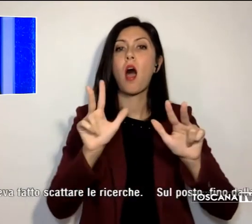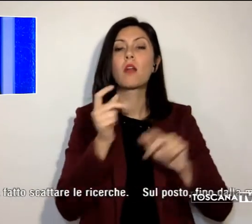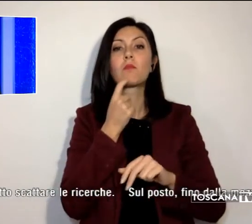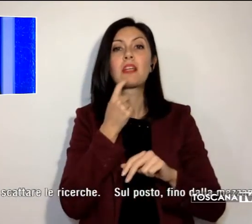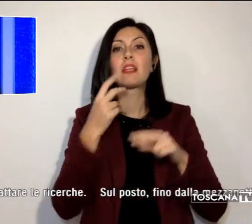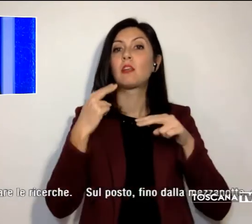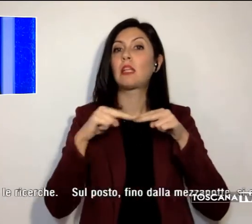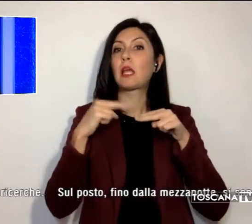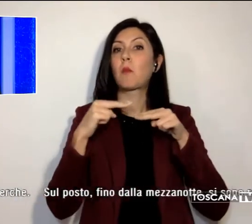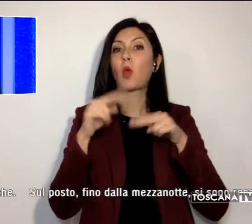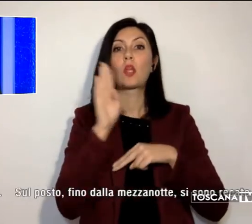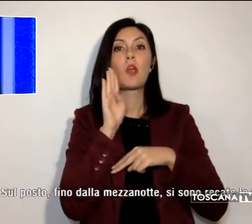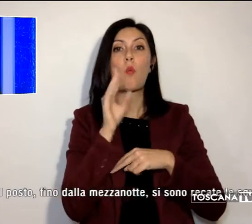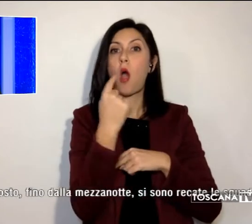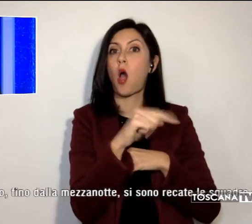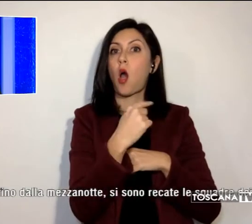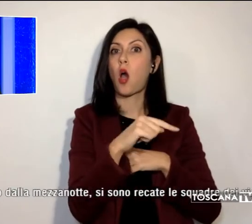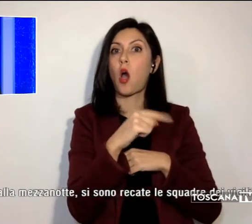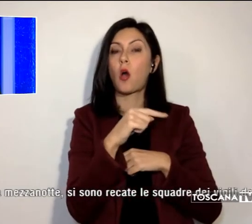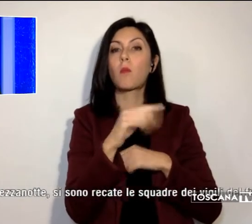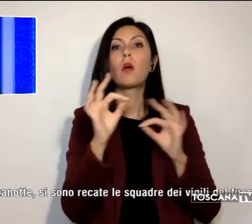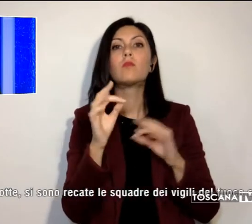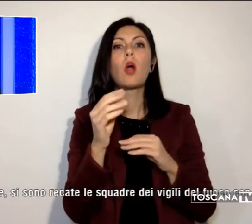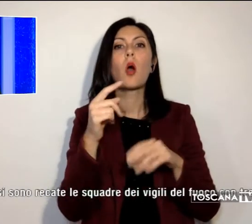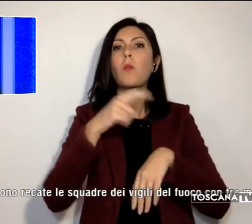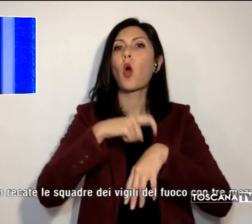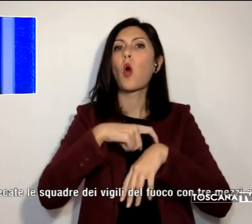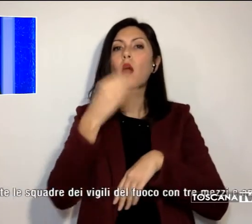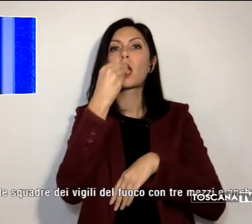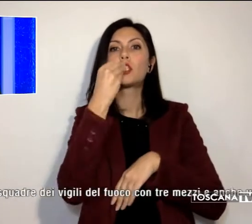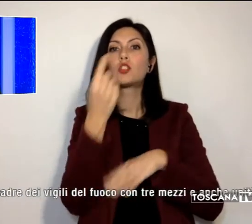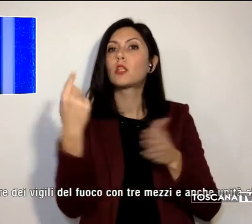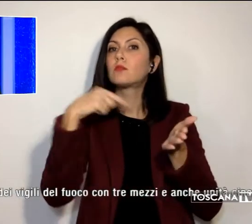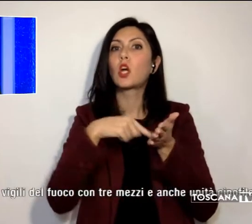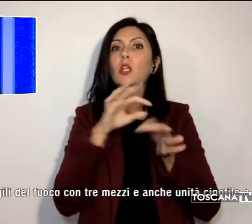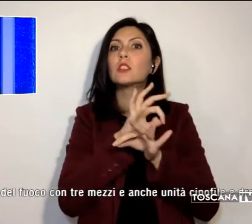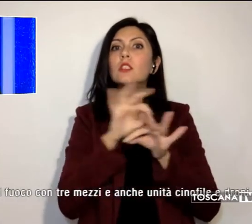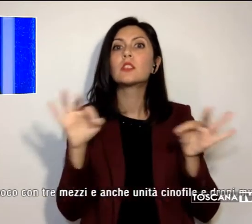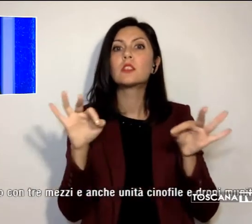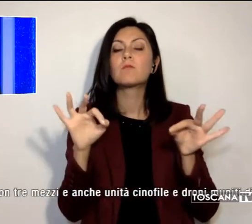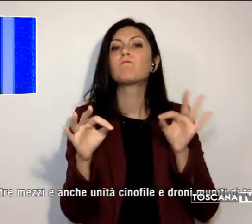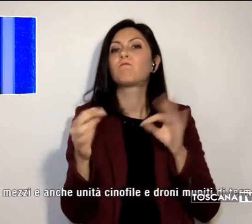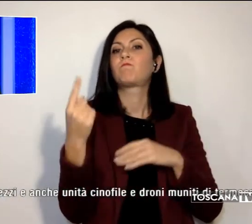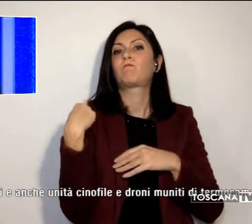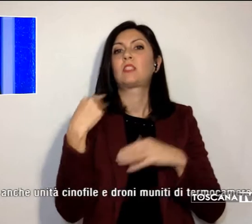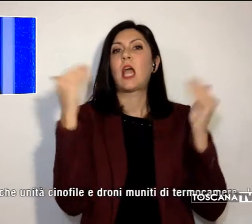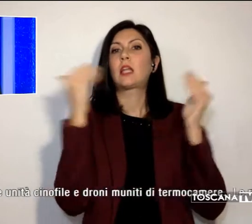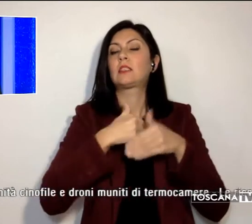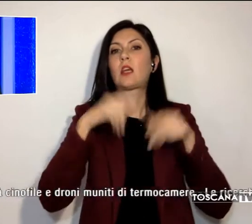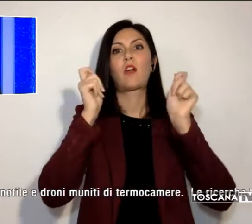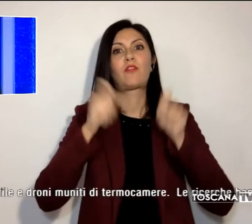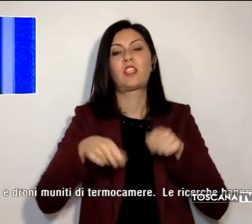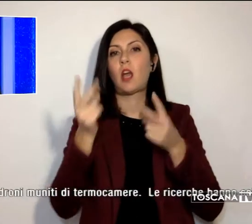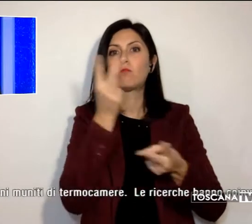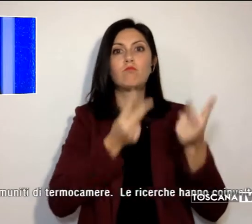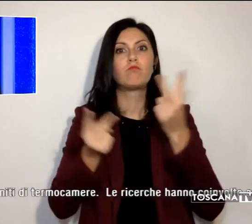che, non vedendolo rientrare all'ora di cena, ieri sera aveva fatto scattare le ricerche. Sul posto,